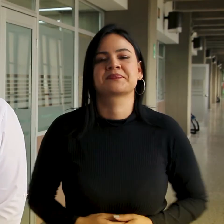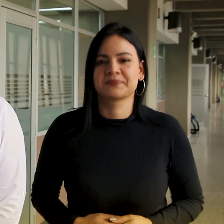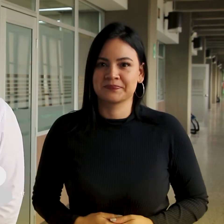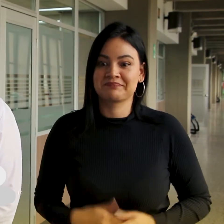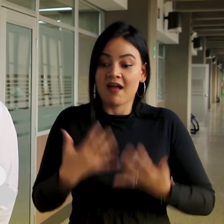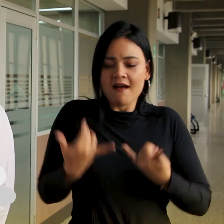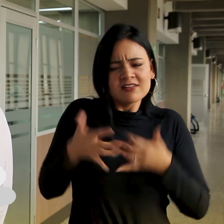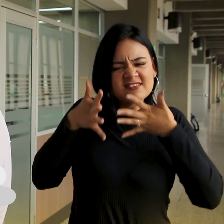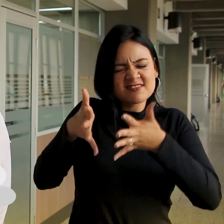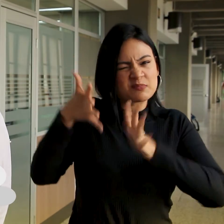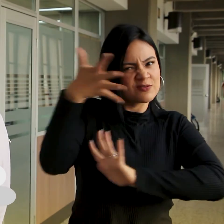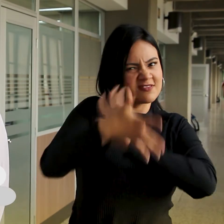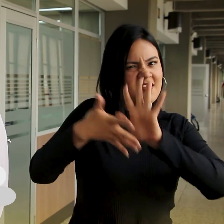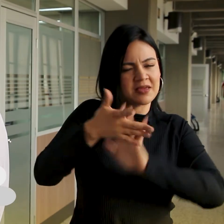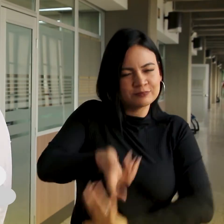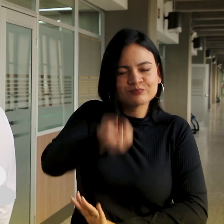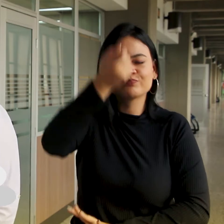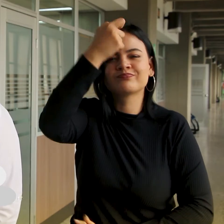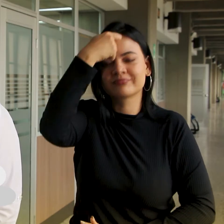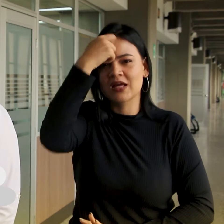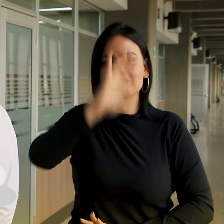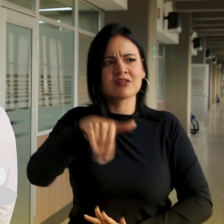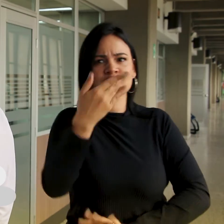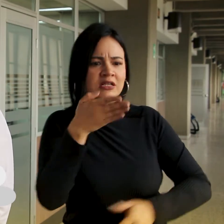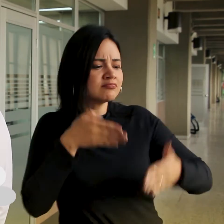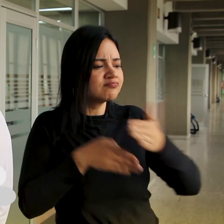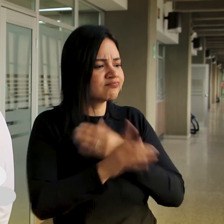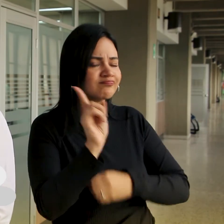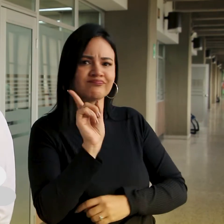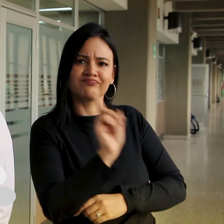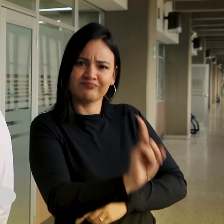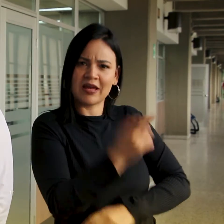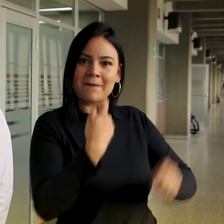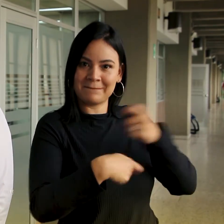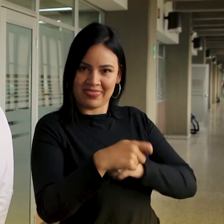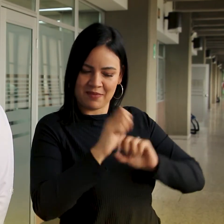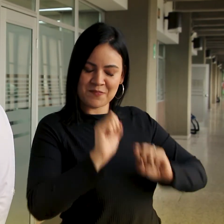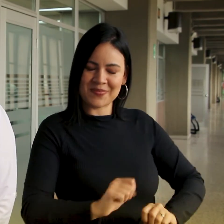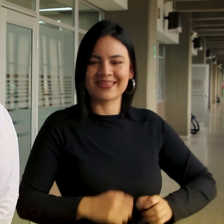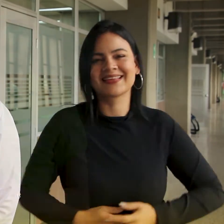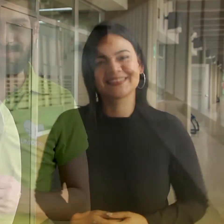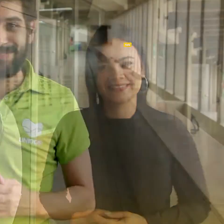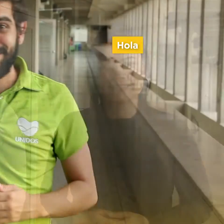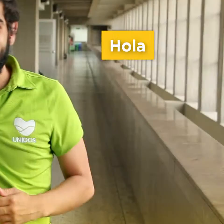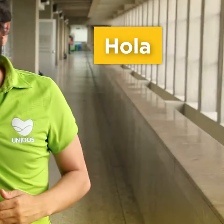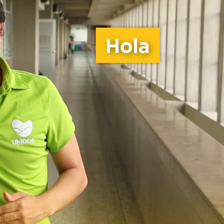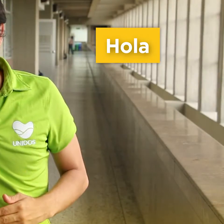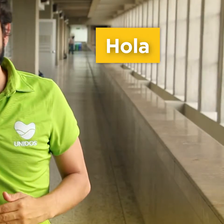enseñamos cinco señas, las cuales puedes poner en práctica en el bazar Unidos sin Barreras. ¡Hola!